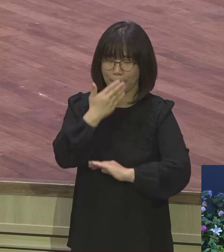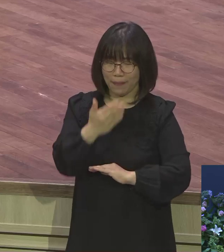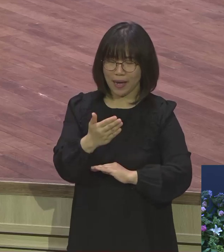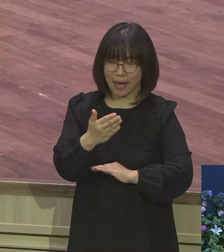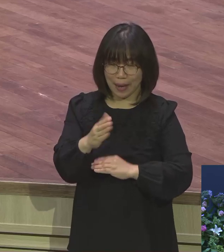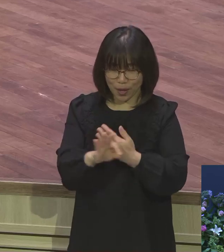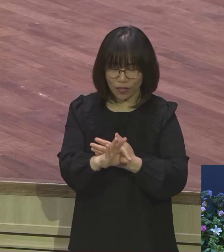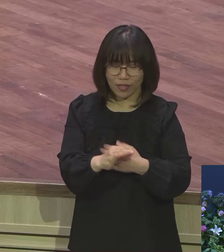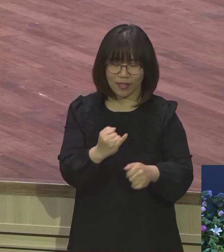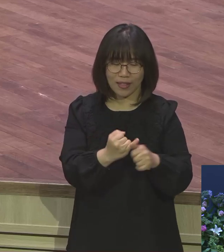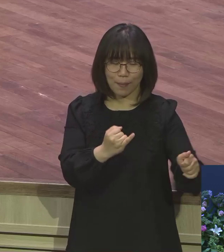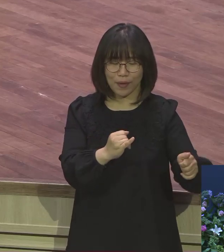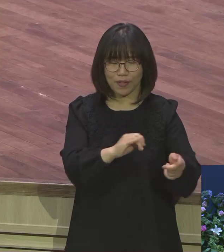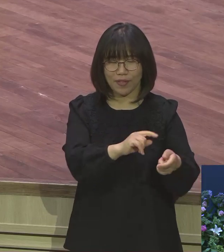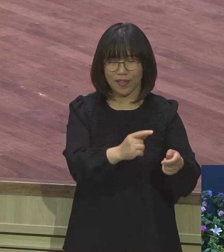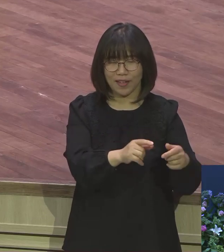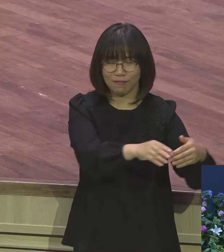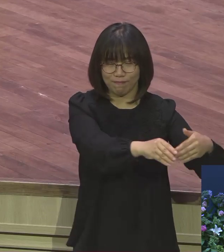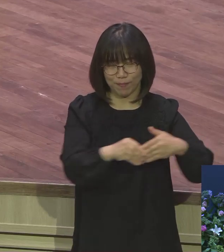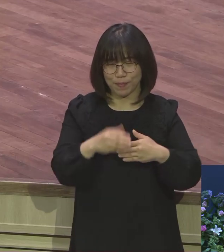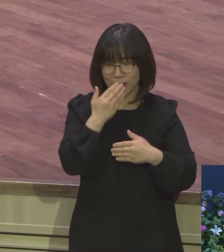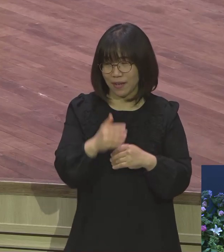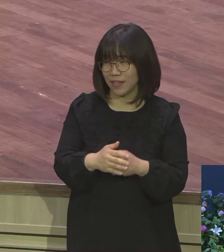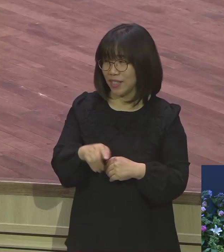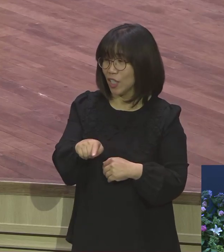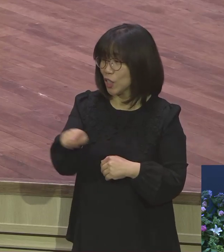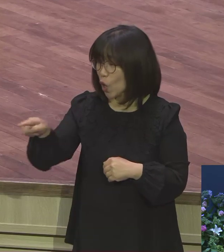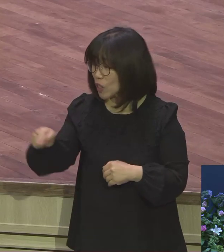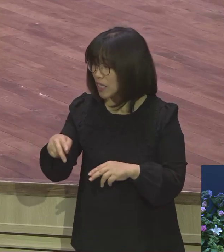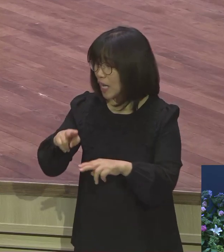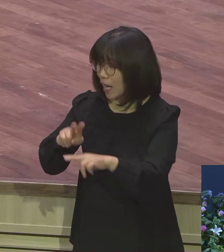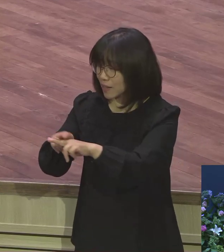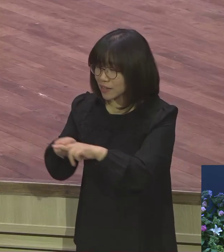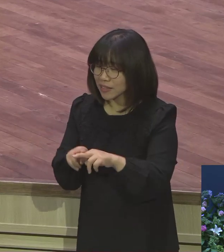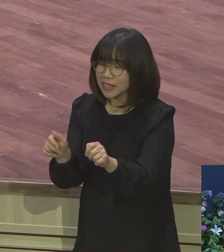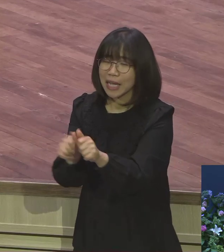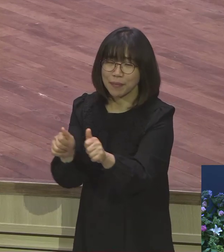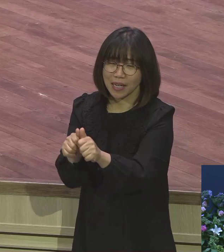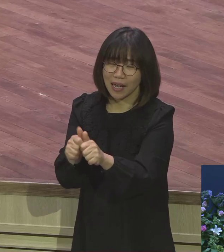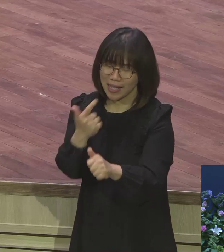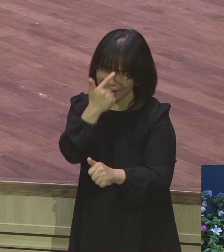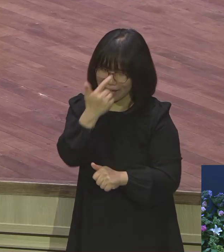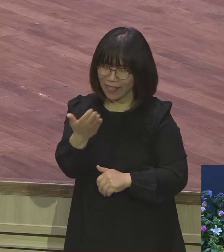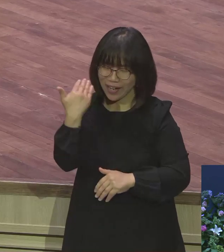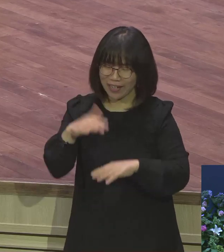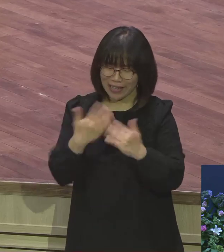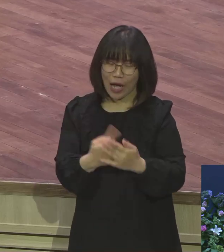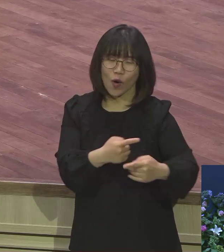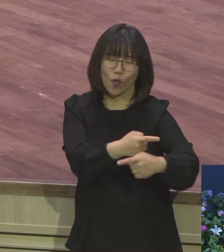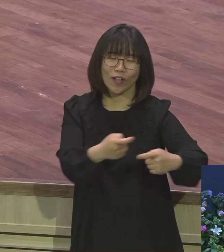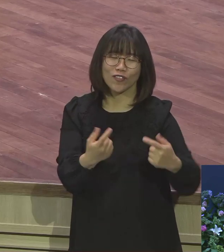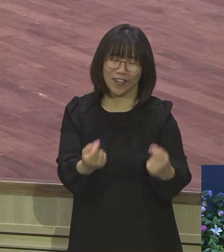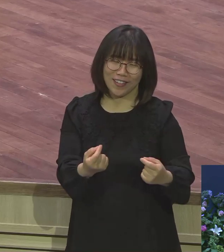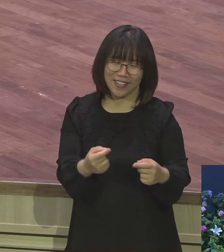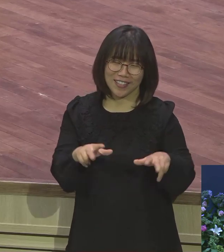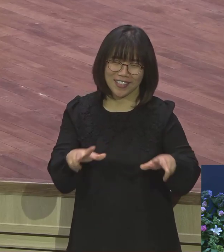아멘 그 정거 안전 분들 이분들이 그런 분들이잖아요 여러분만 변화되면 다 변화돼요